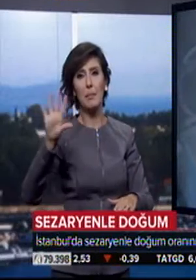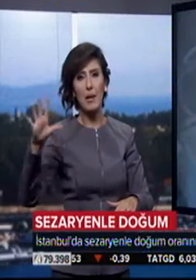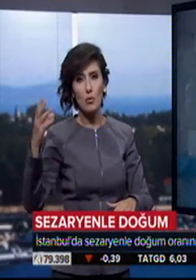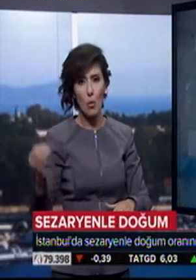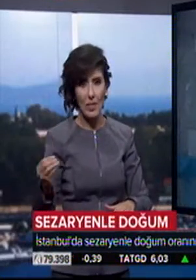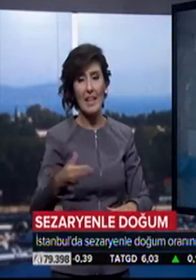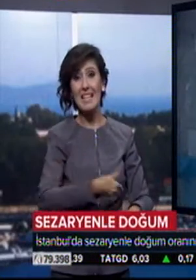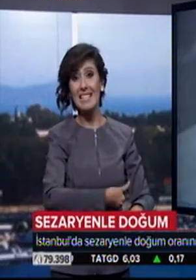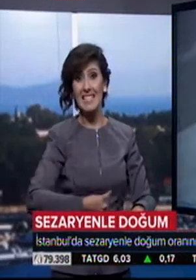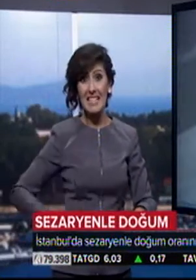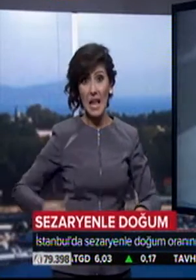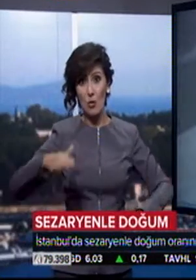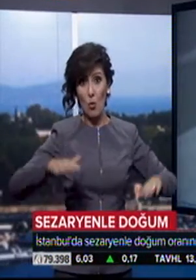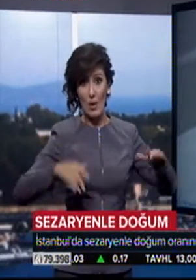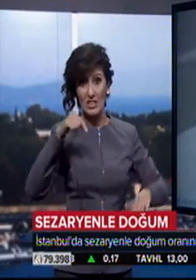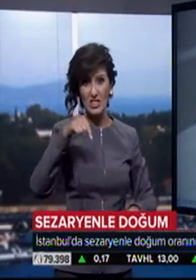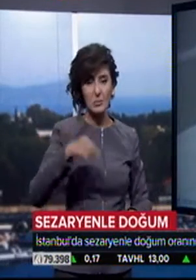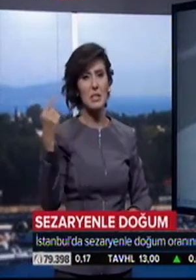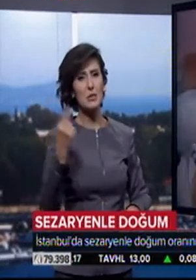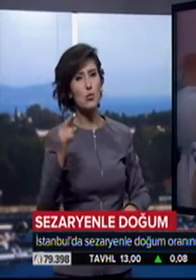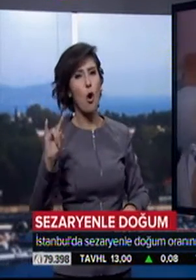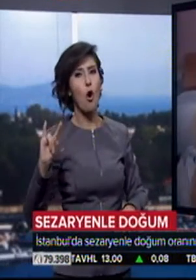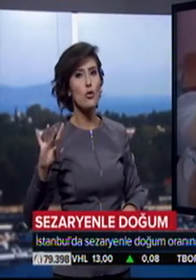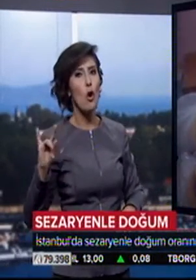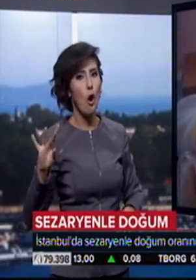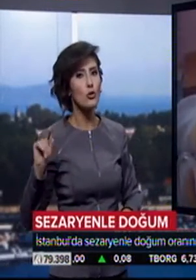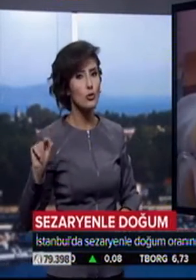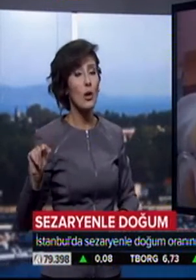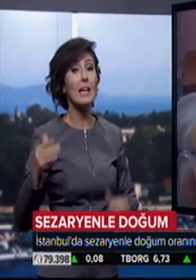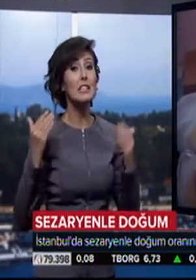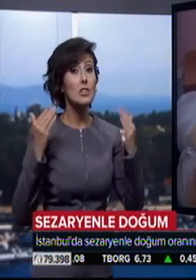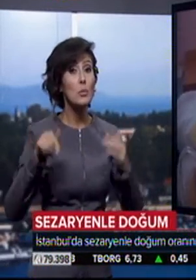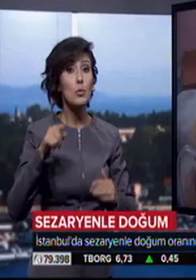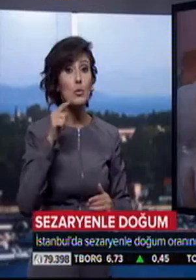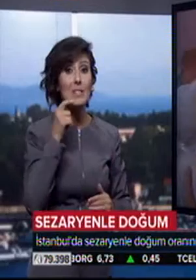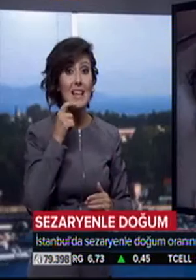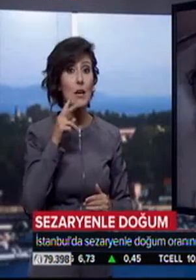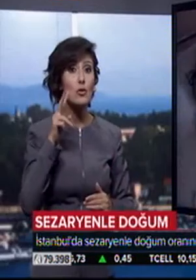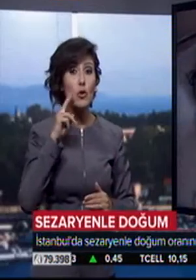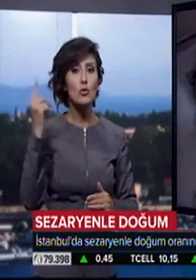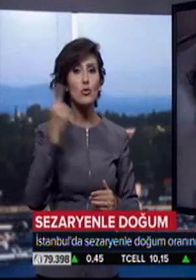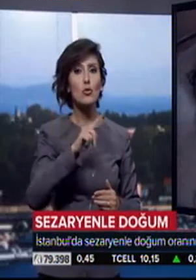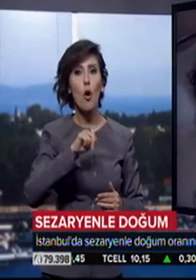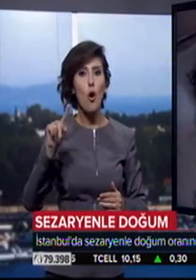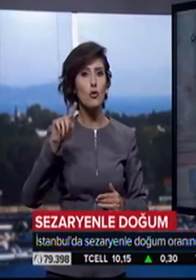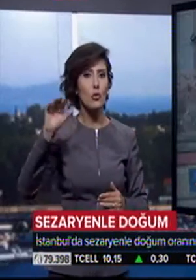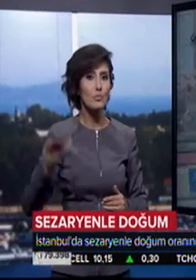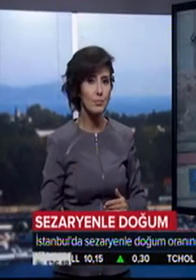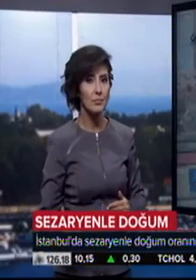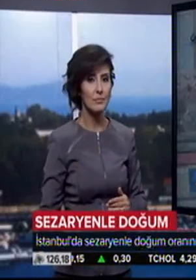sezaryen oranları şu anda yüzde on dört bandında, inşallah bu sene sonunda yüzde on bandına inecek. Zeynep Kamil gibi